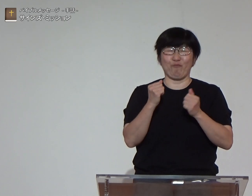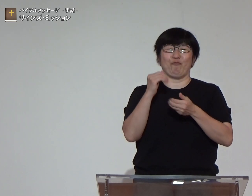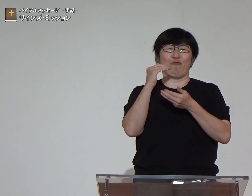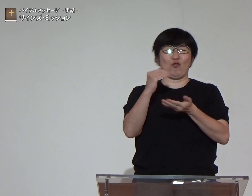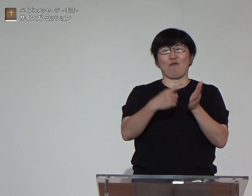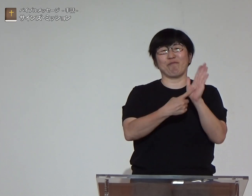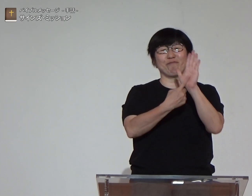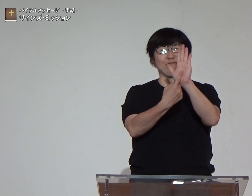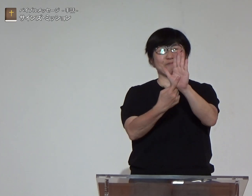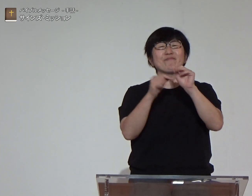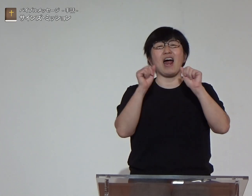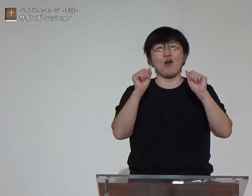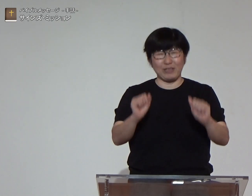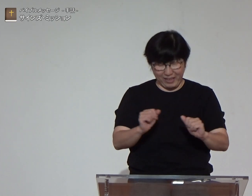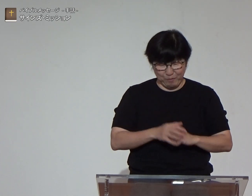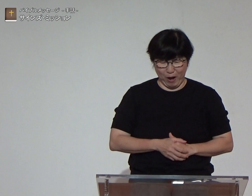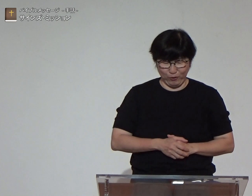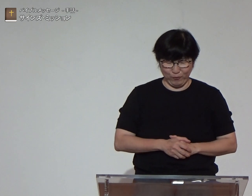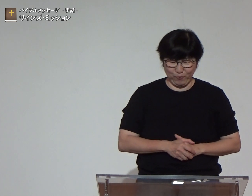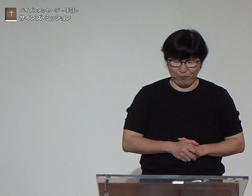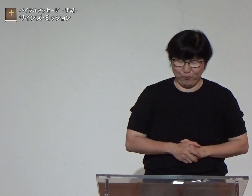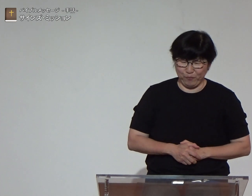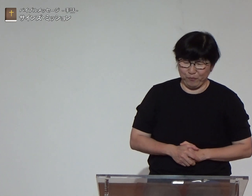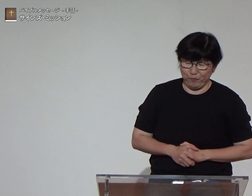ってくることを待っているというお話なのです